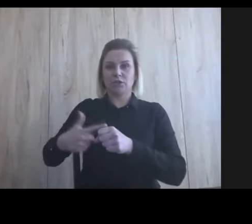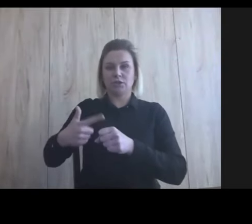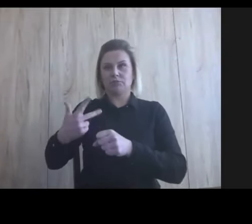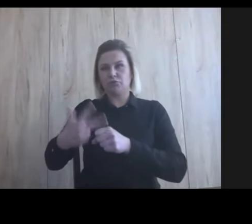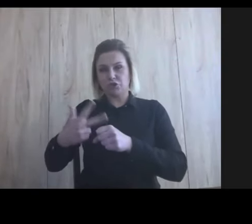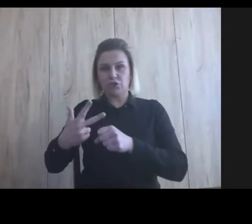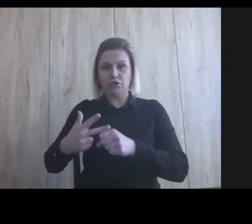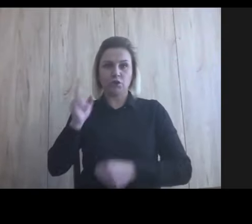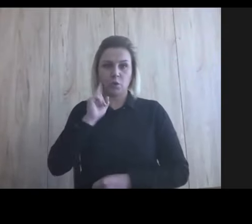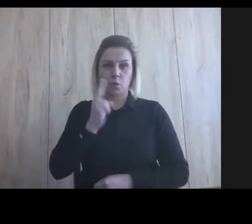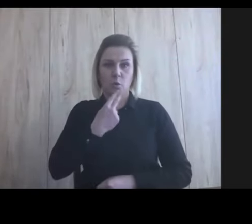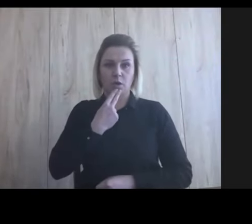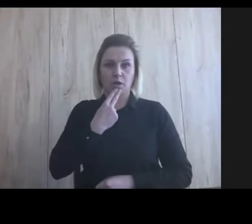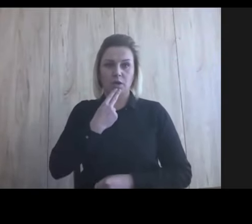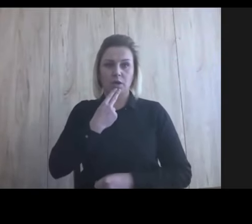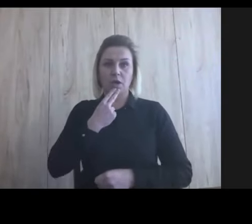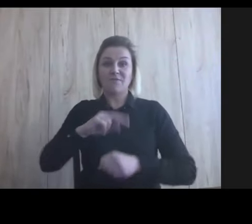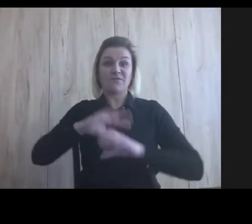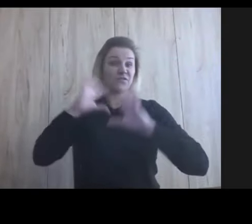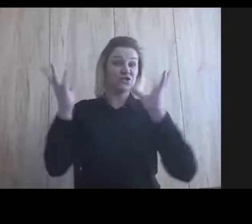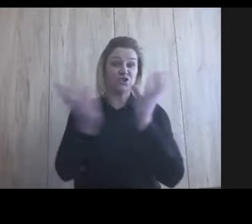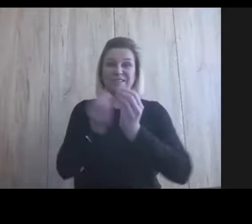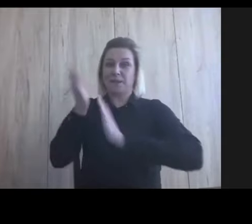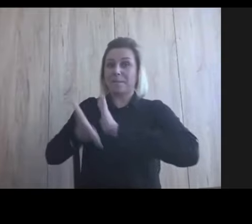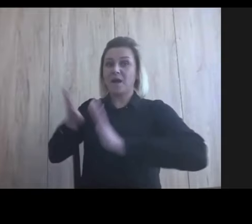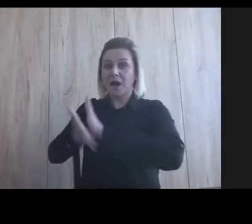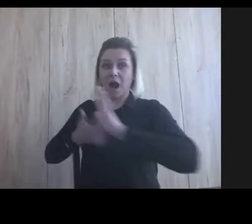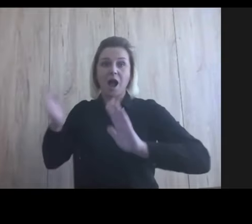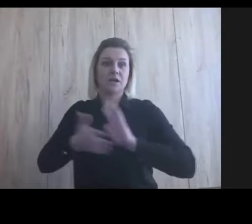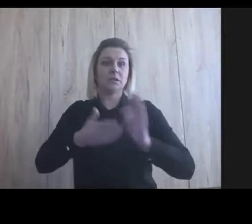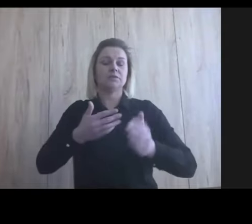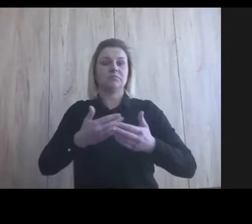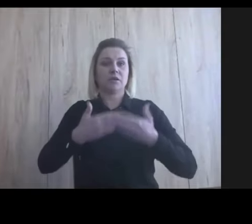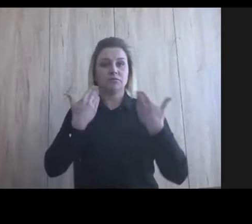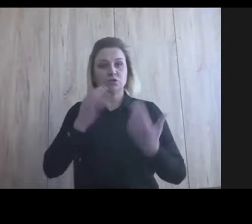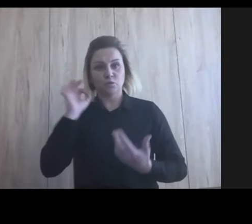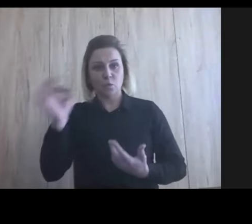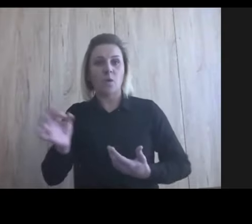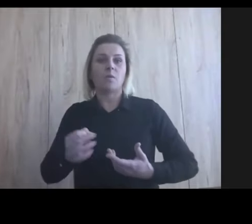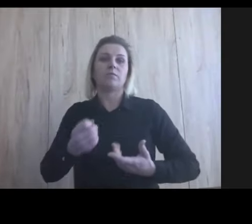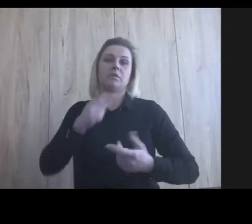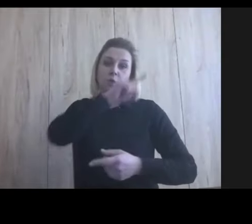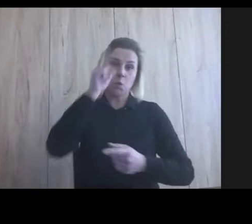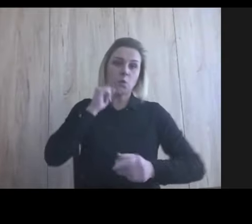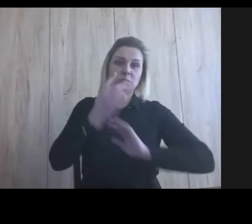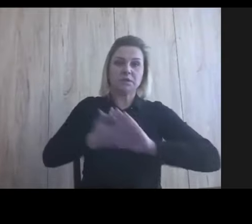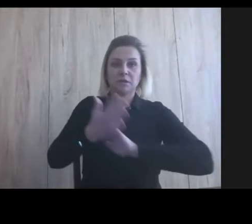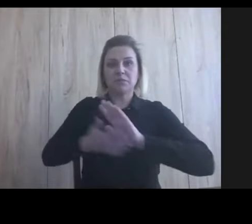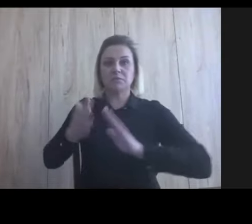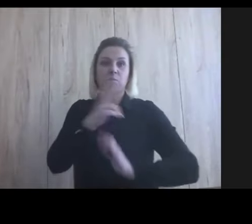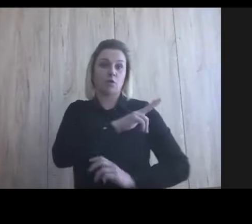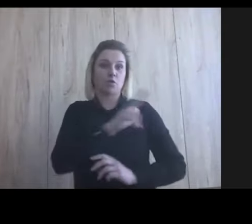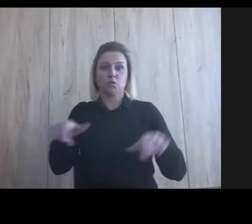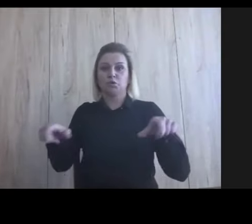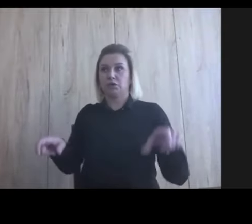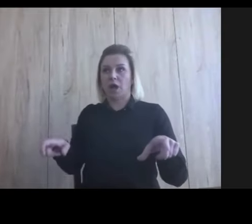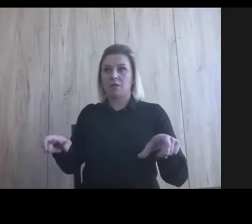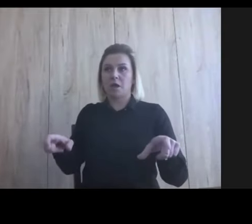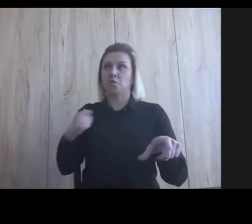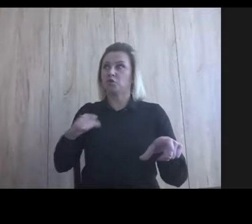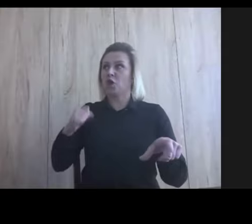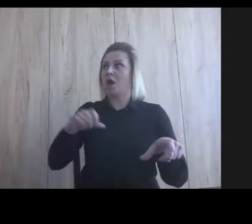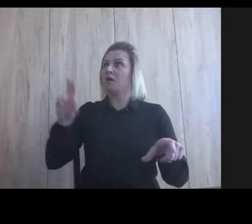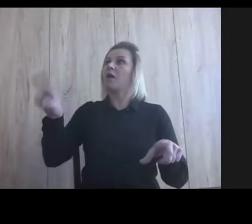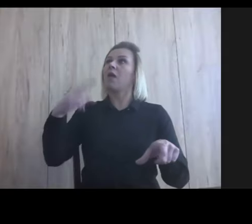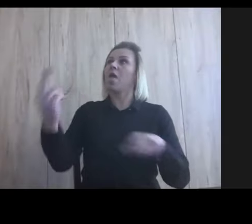Więc oni wchodzili do sali, gdzie wszyscy migali, no i wchodzili, dzień dobry, nie? No i tam ludzie migali, no i ten ktoś siadał w oczekiwaniu na szkolenie.